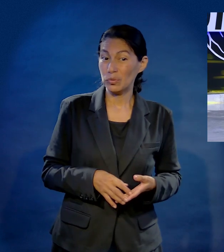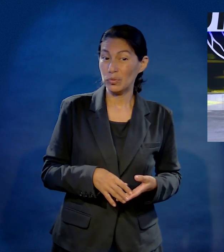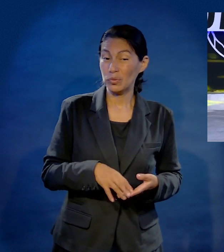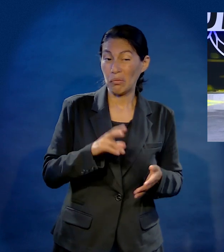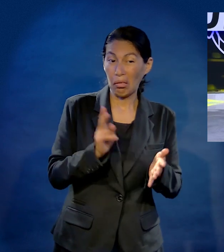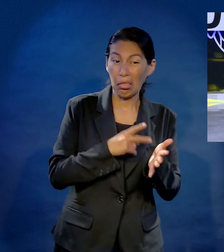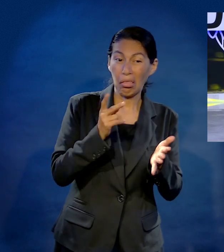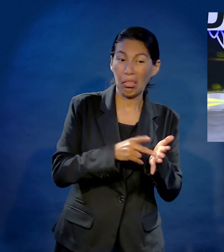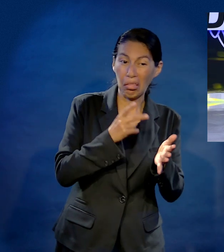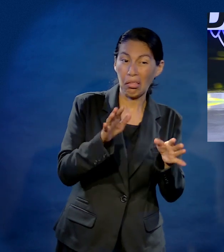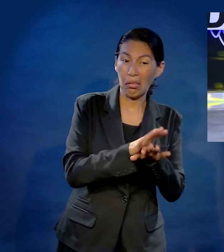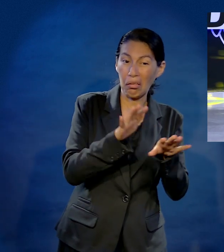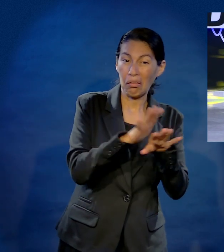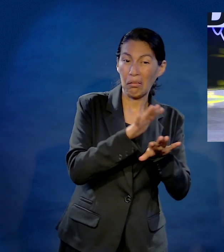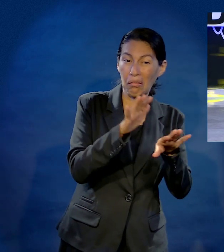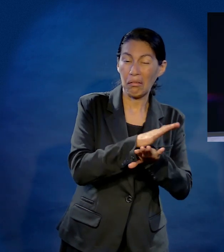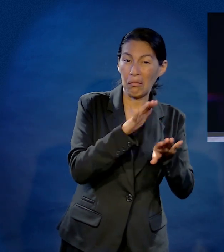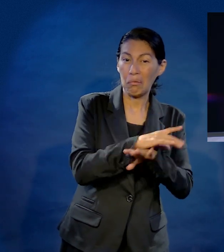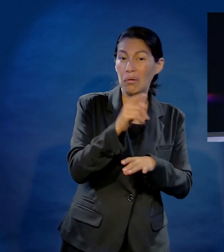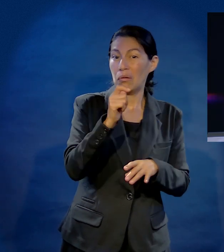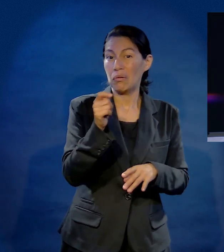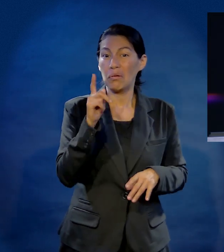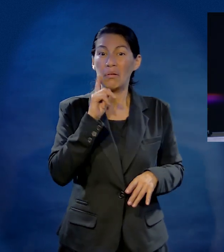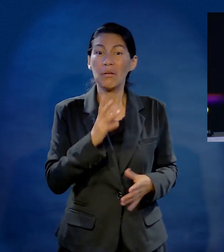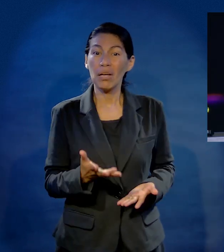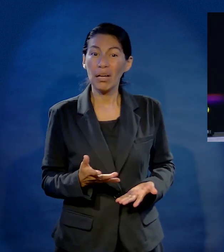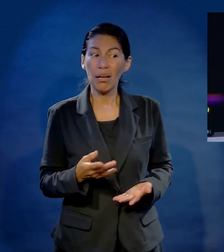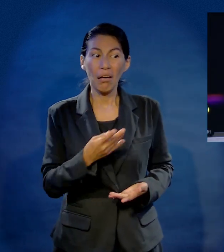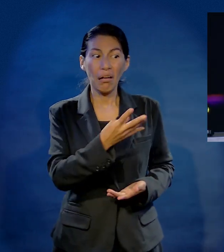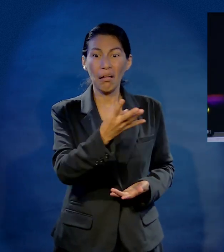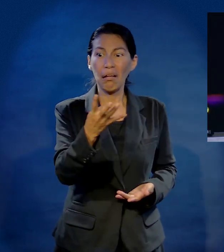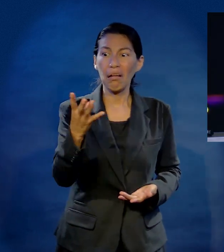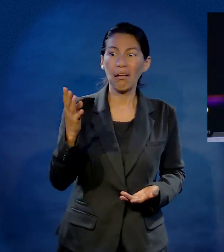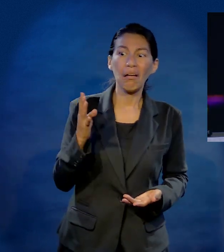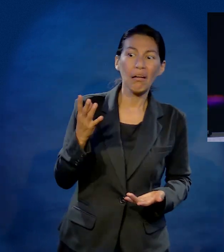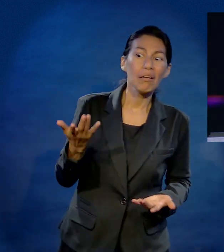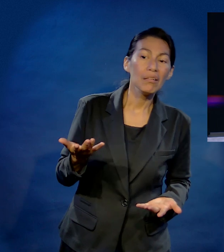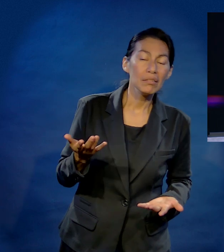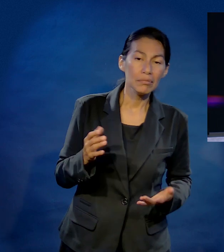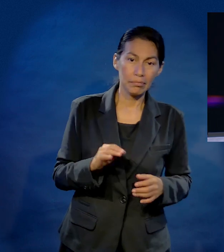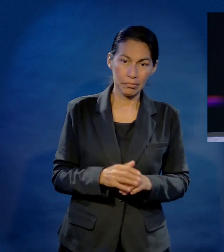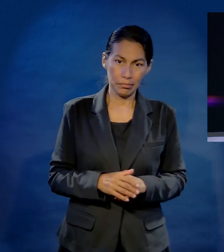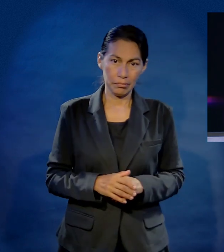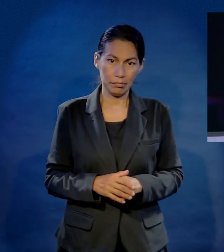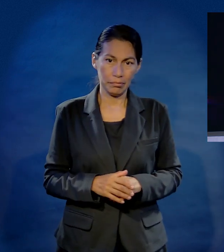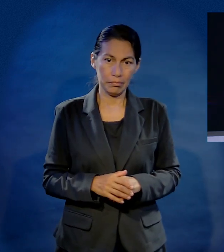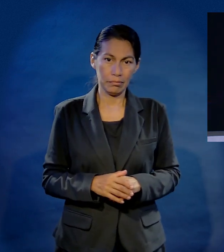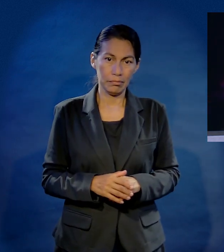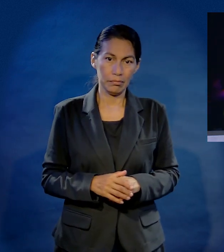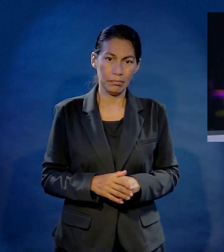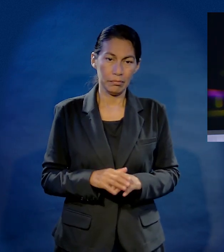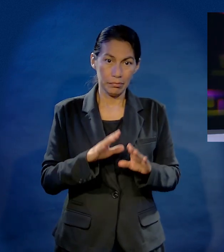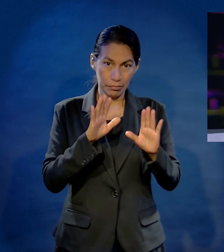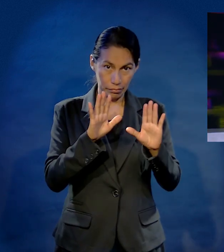¿Es noviera? ¿Cambia de novia como cambiar de calcetines? ¿Ya fue novio de todas las chicas de la facultad?